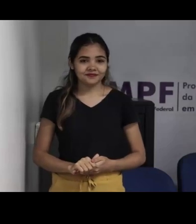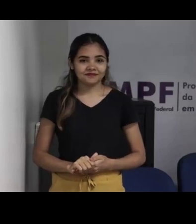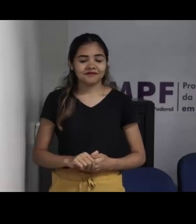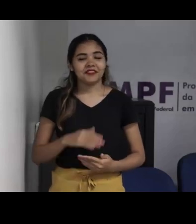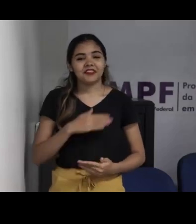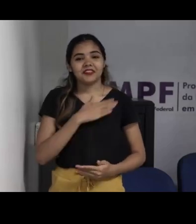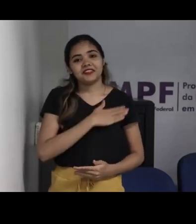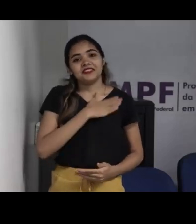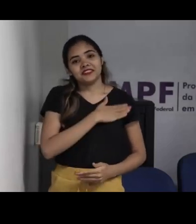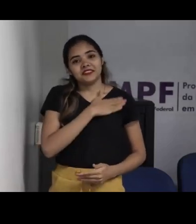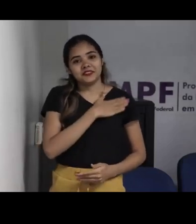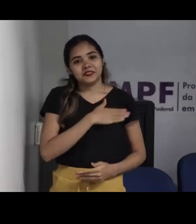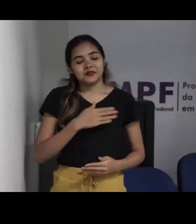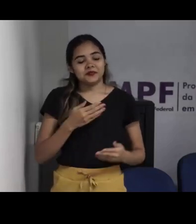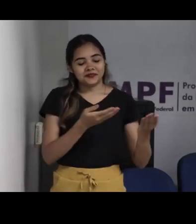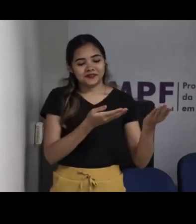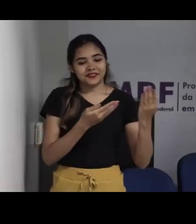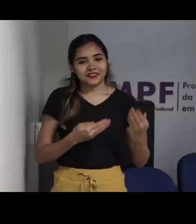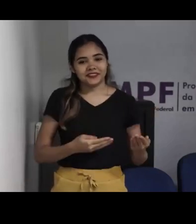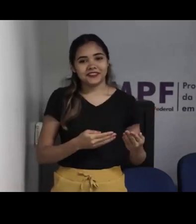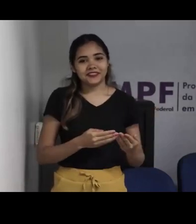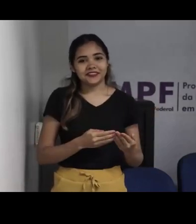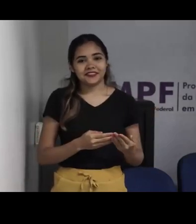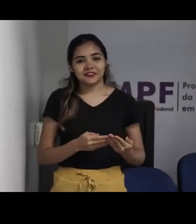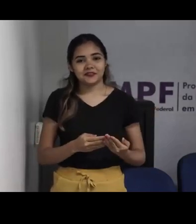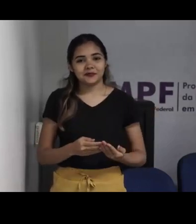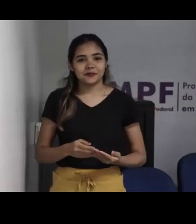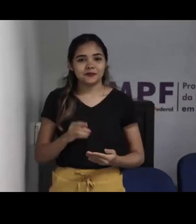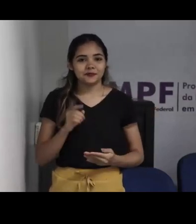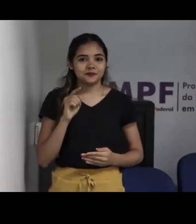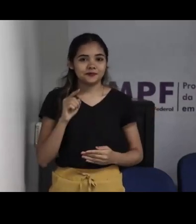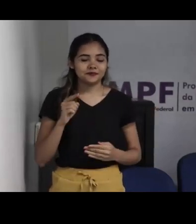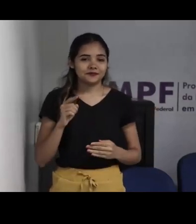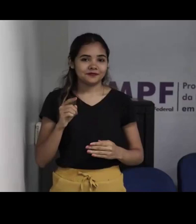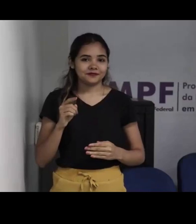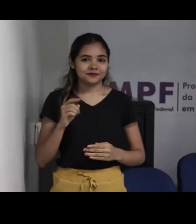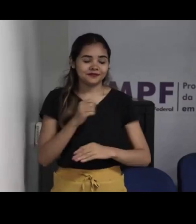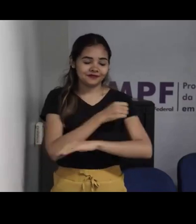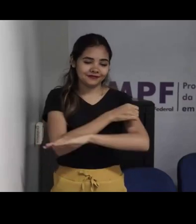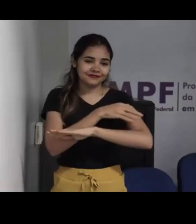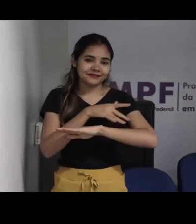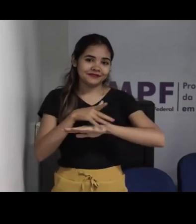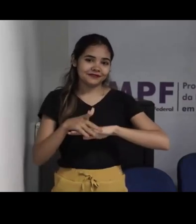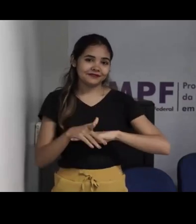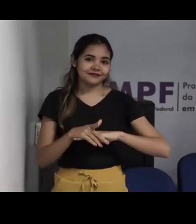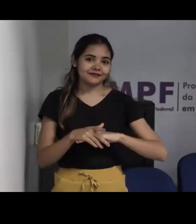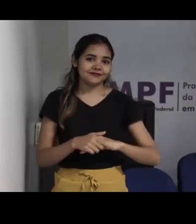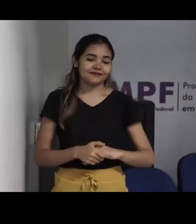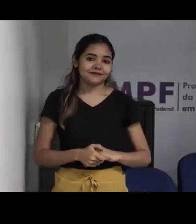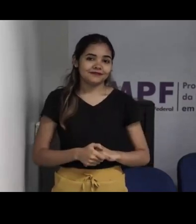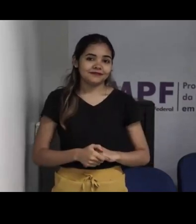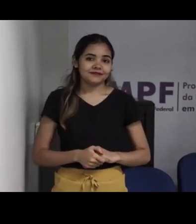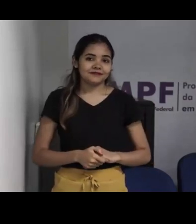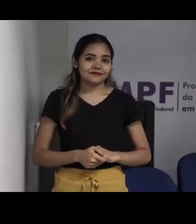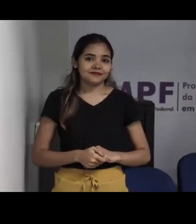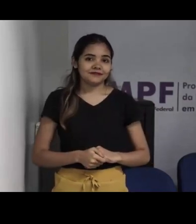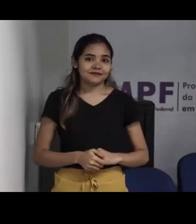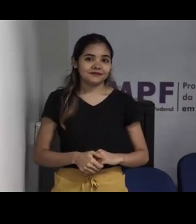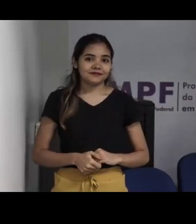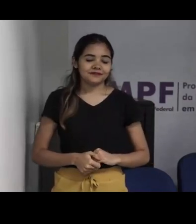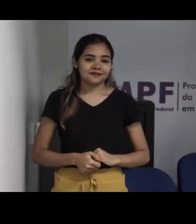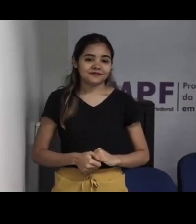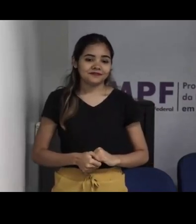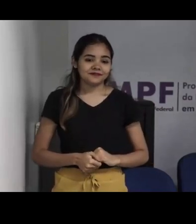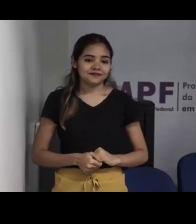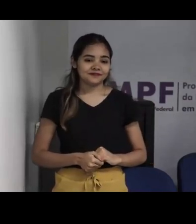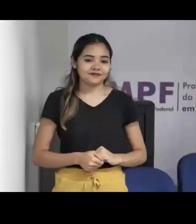Santarém, ainda que virtualmente, tá? Estamos felizes aqui em ter a Child Fund representada por você. E eu